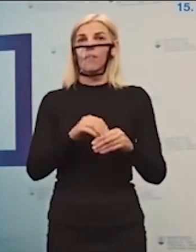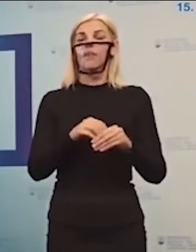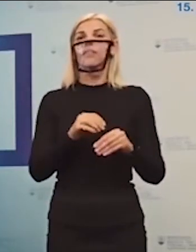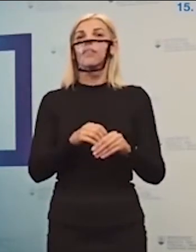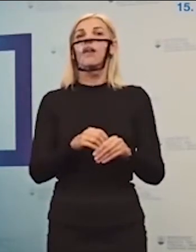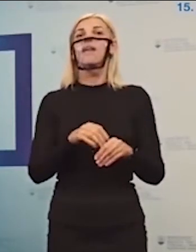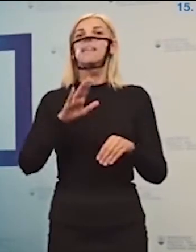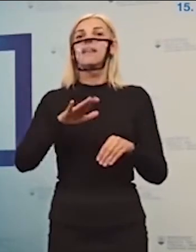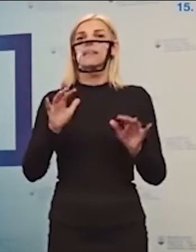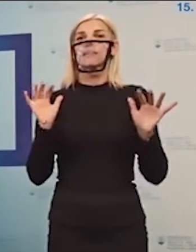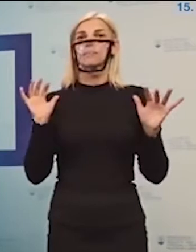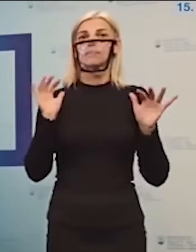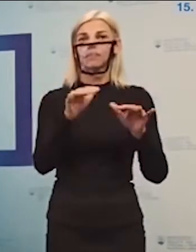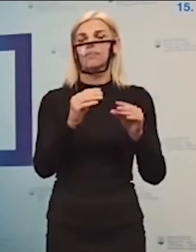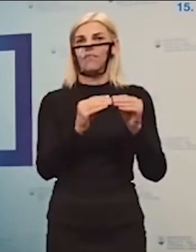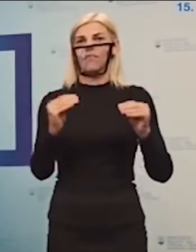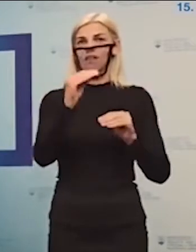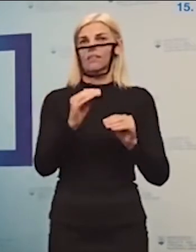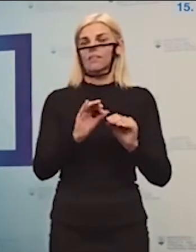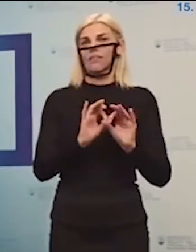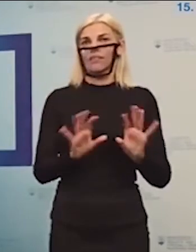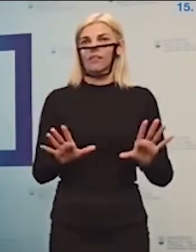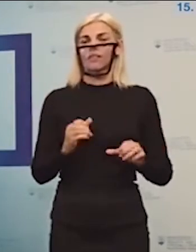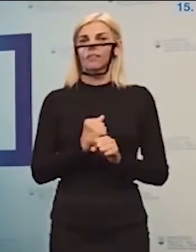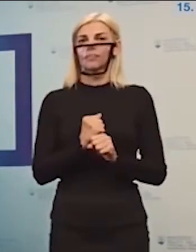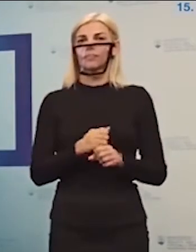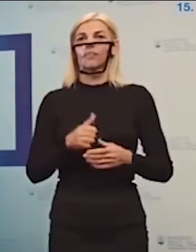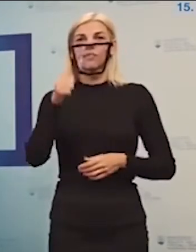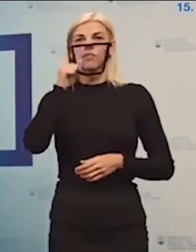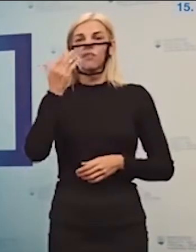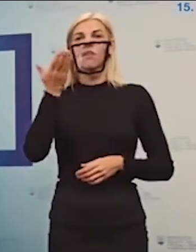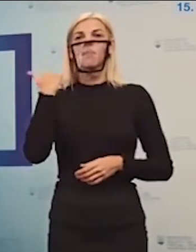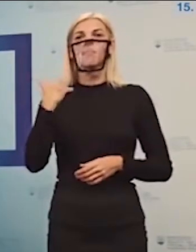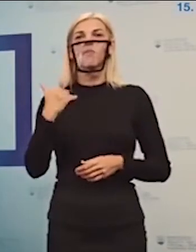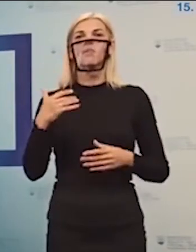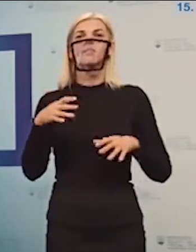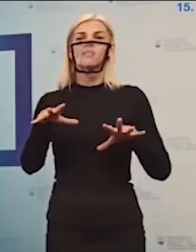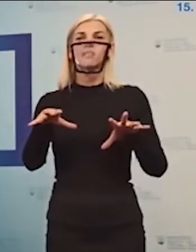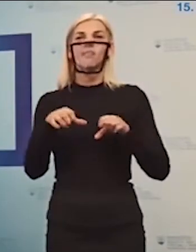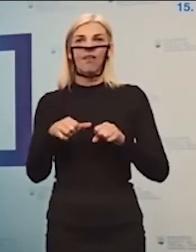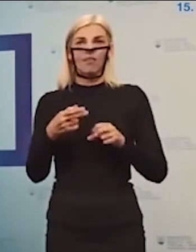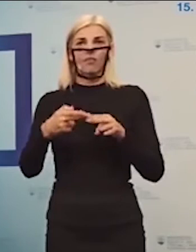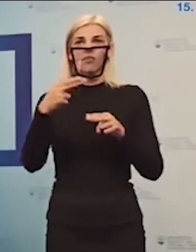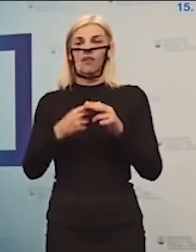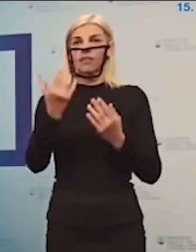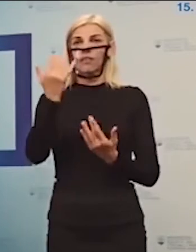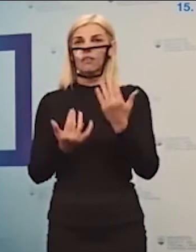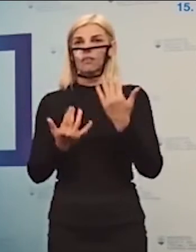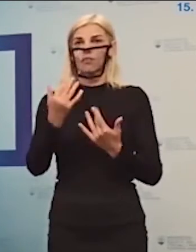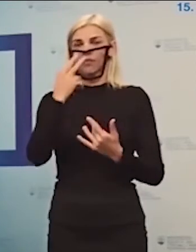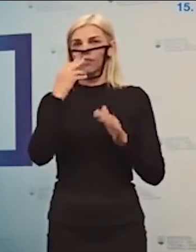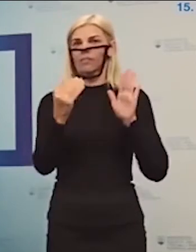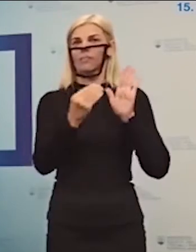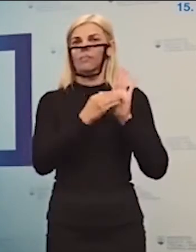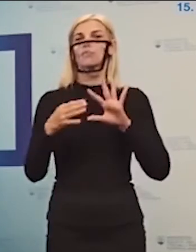jednotlivých zariadení. Včera tým, že bol schválený aj štátny rozpočet, tak ste tam mohli vidieť aj jednu sumu v rámci